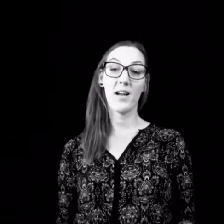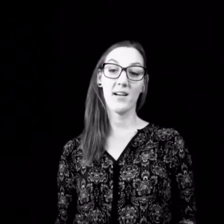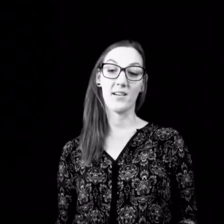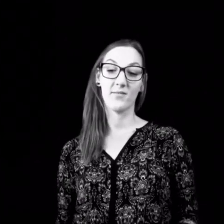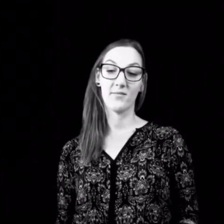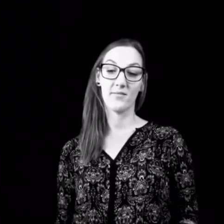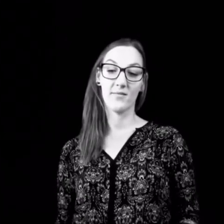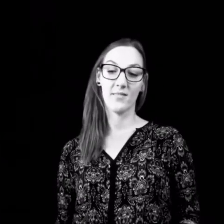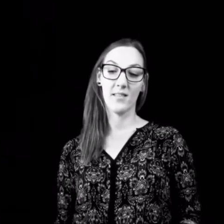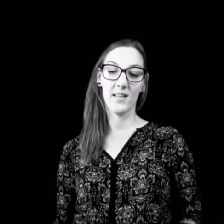krank.